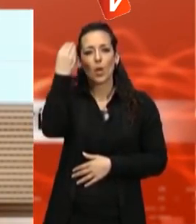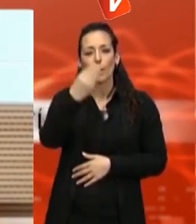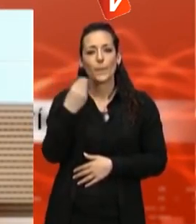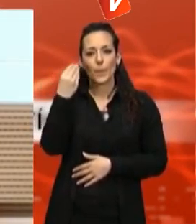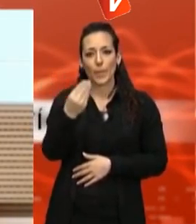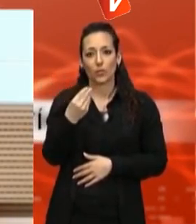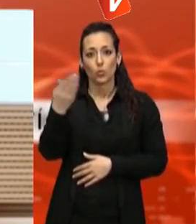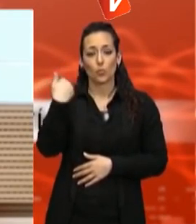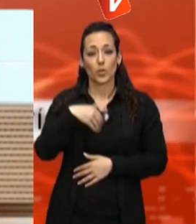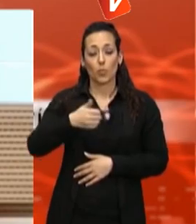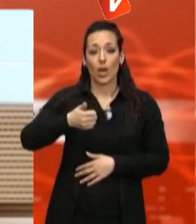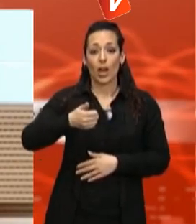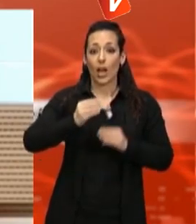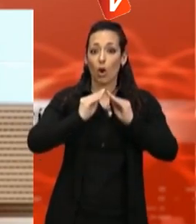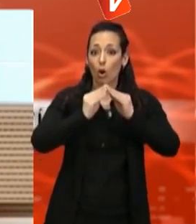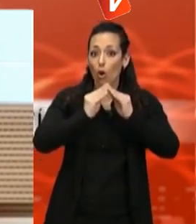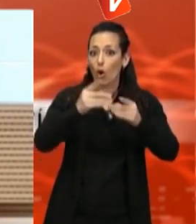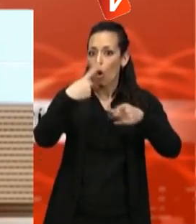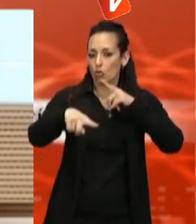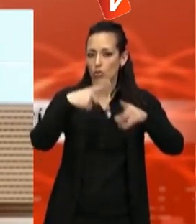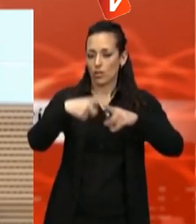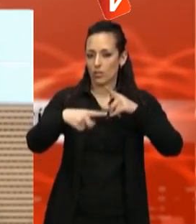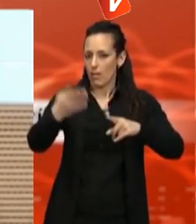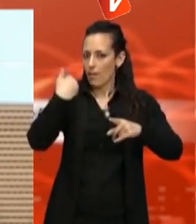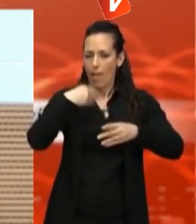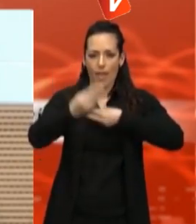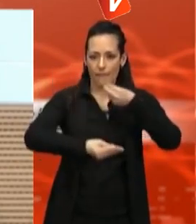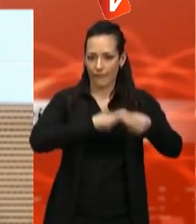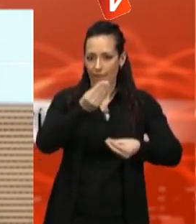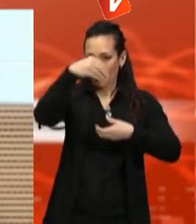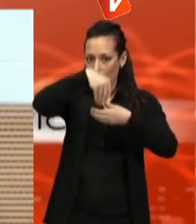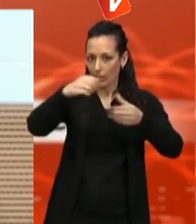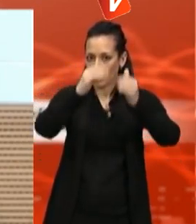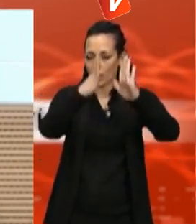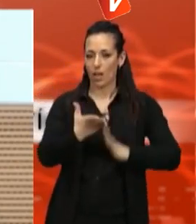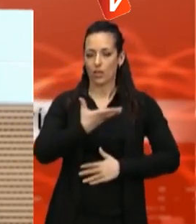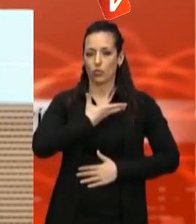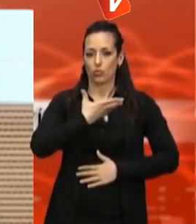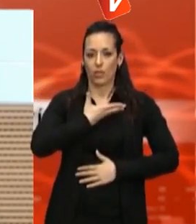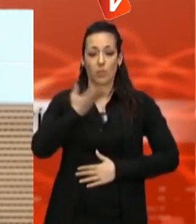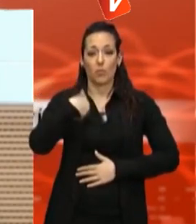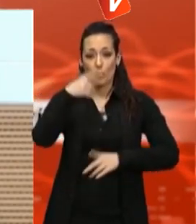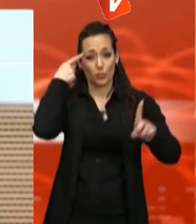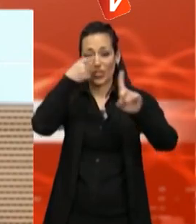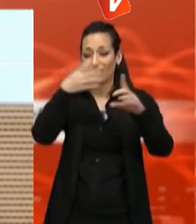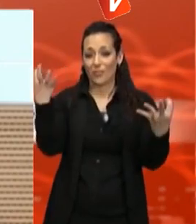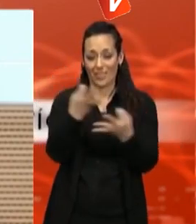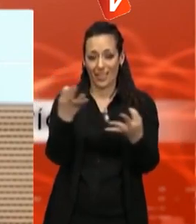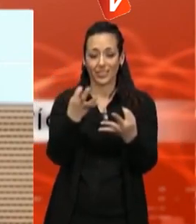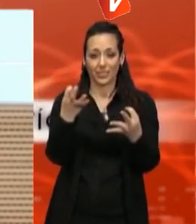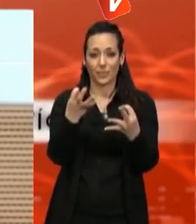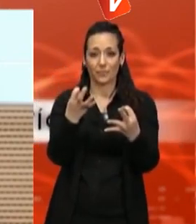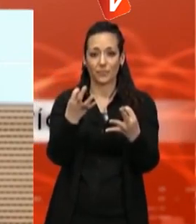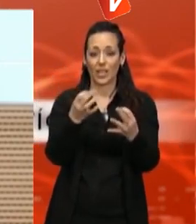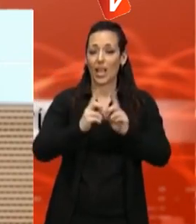fent, aquestes actuacions, aquestes accions que anem fent des de l'Ajuntament, el que pretenen al cap i a la fi és convertir el transport públic